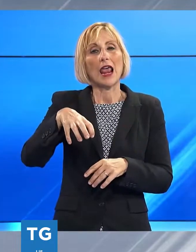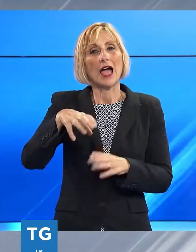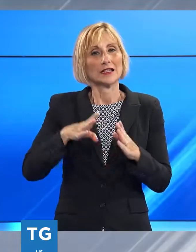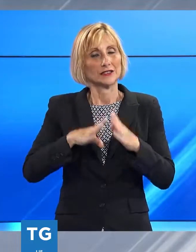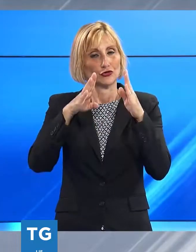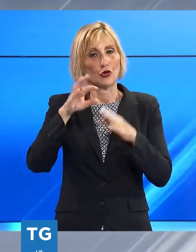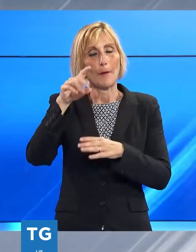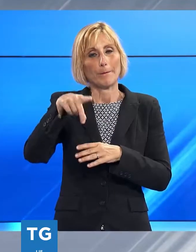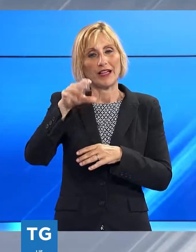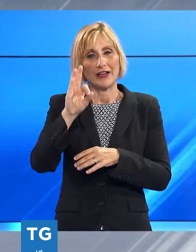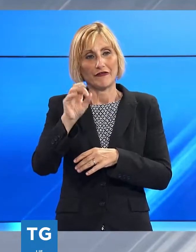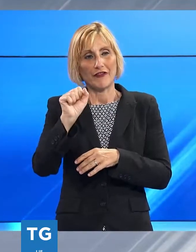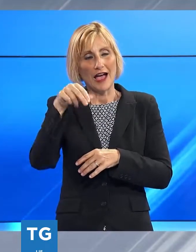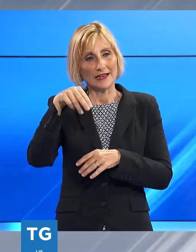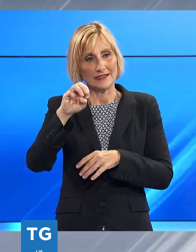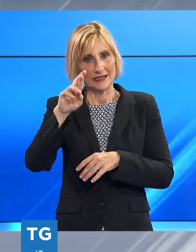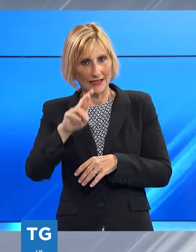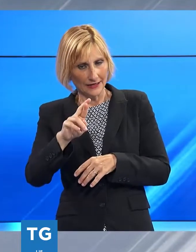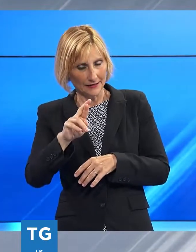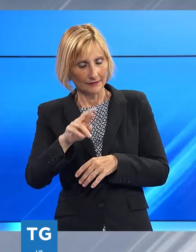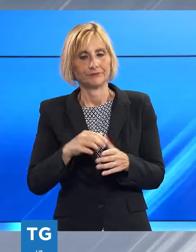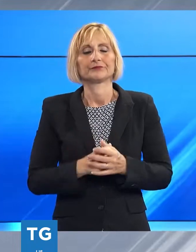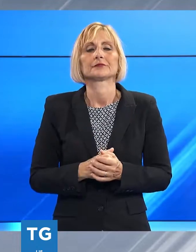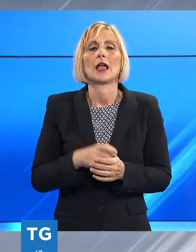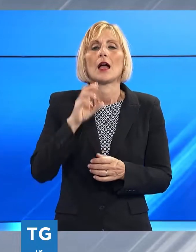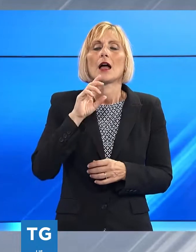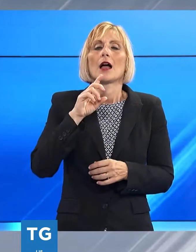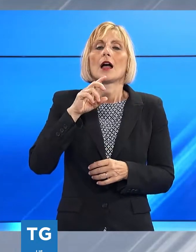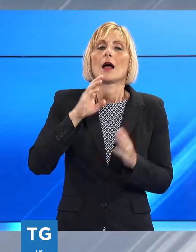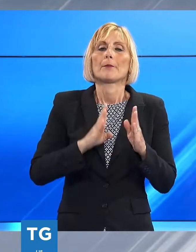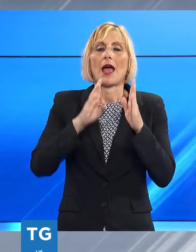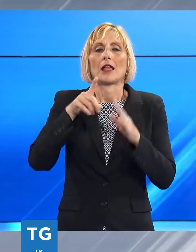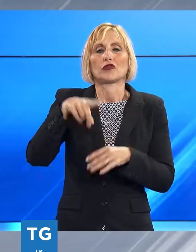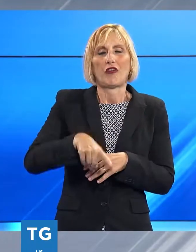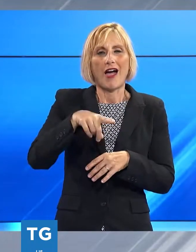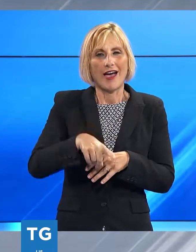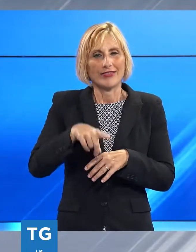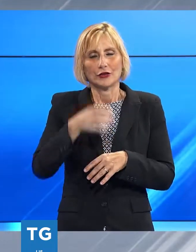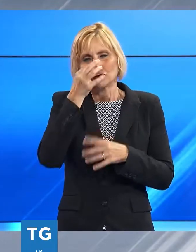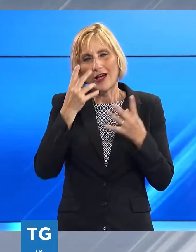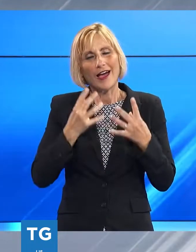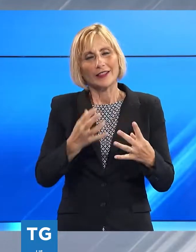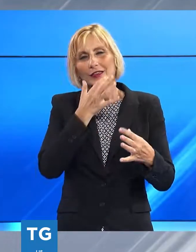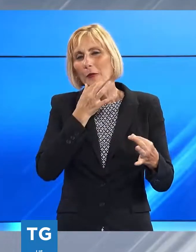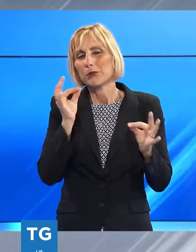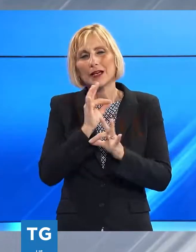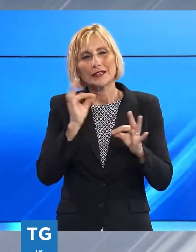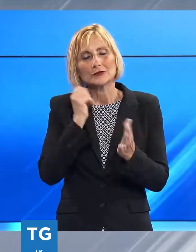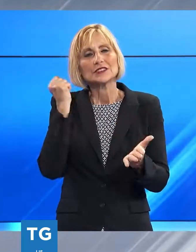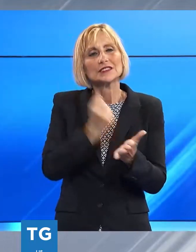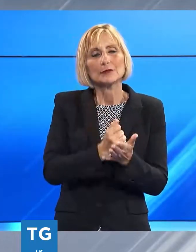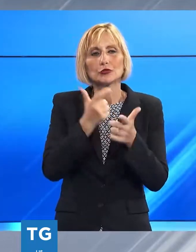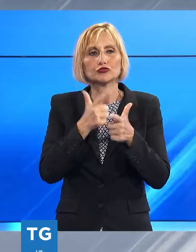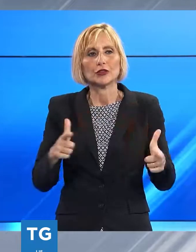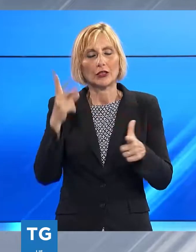Nell'immaginario dei turisti e dei lucchesi Palazzo Fanner e il suo meraviglioso giardino sono uno dei simboli della città di Lucca insieme alle